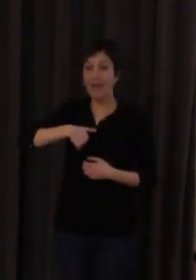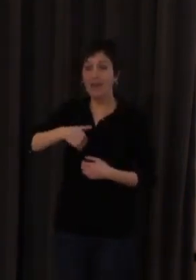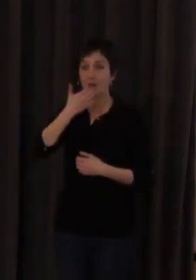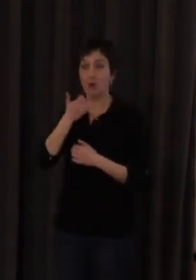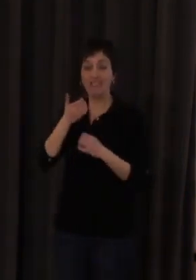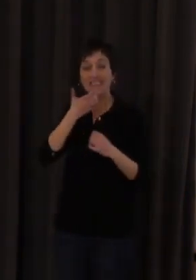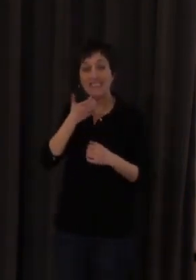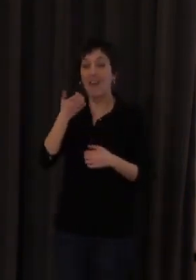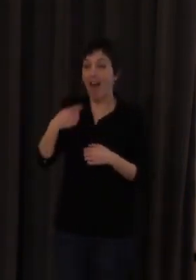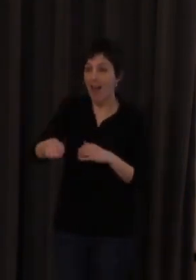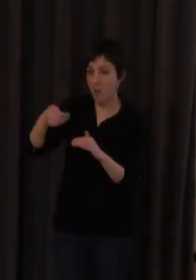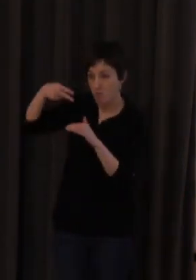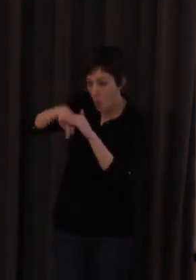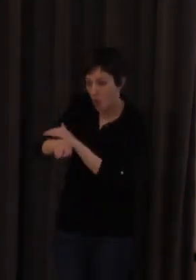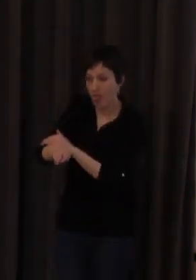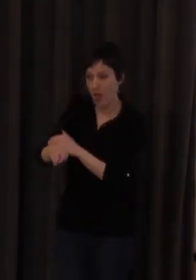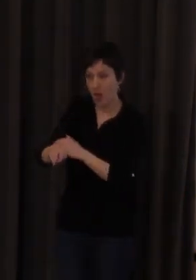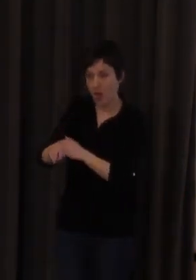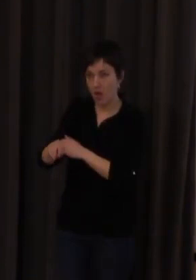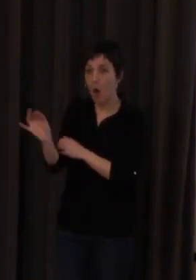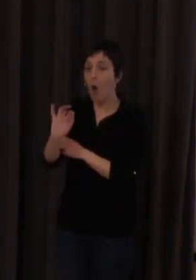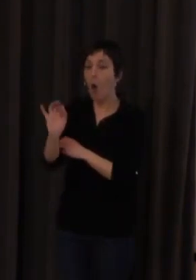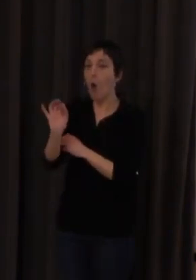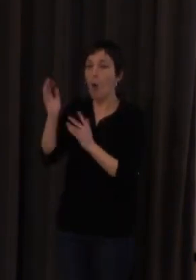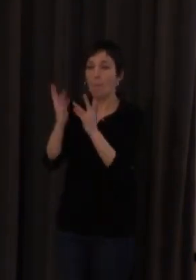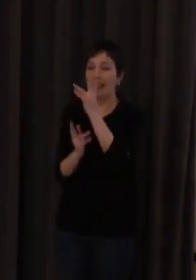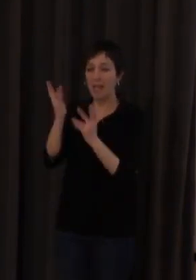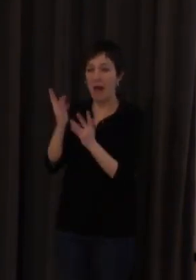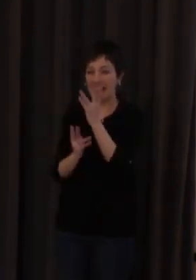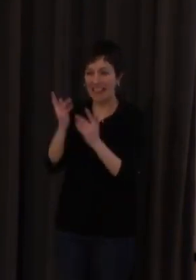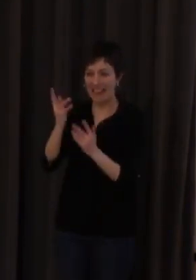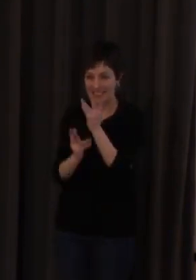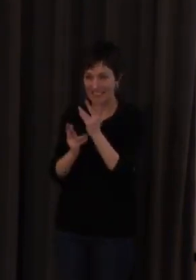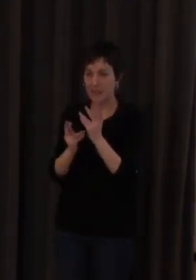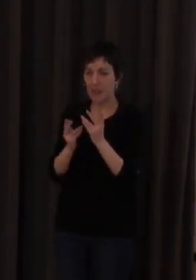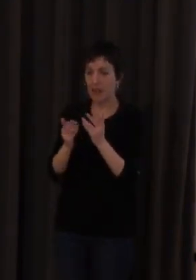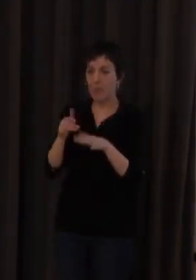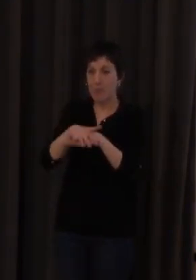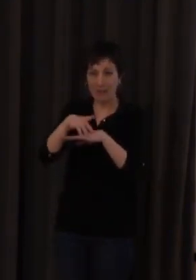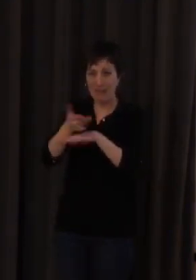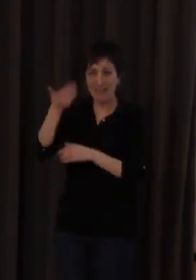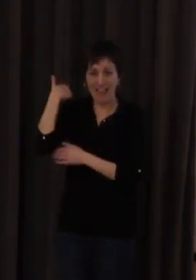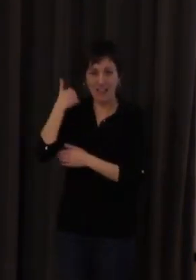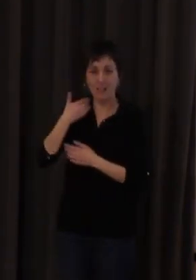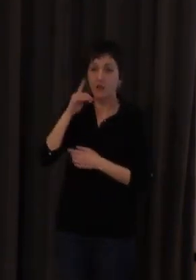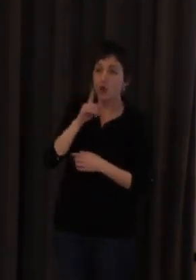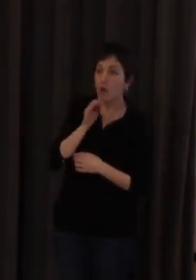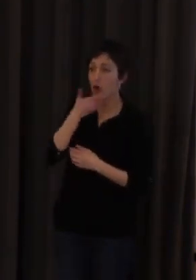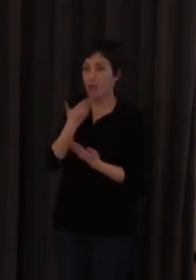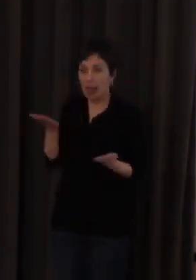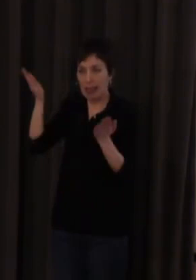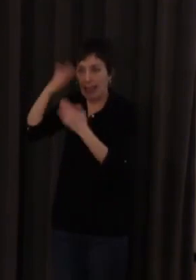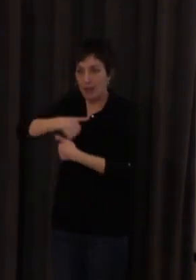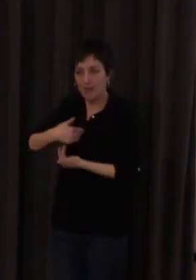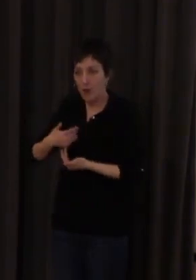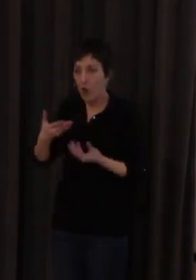fuera o sea llegó un punto para matemáticas por ejemplo que ya no había ni sordo ni oyente en matemáticas no había ni Dios que